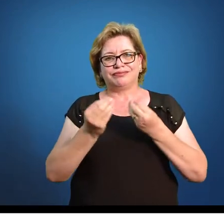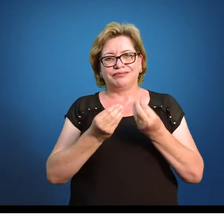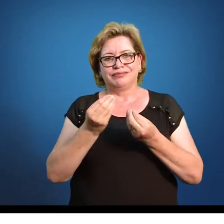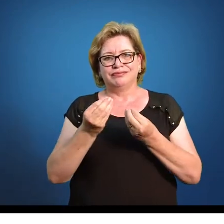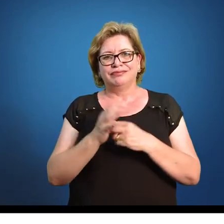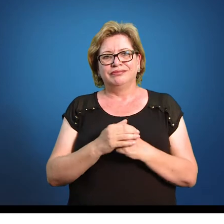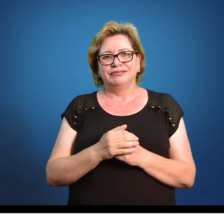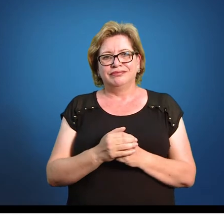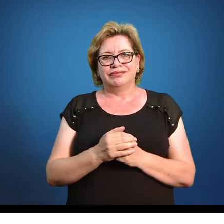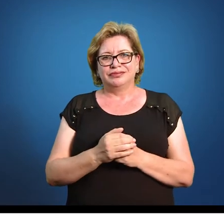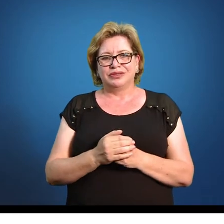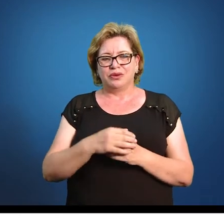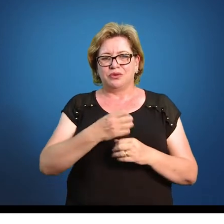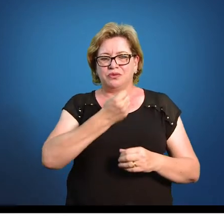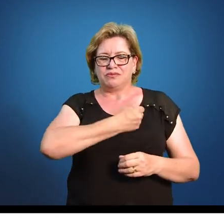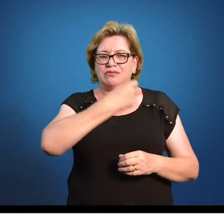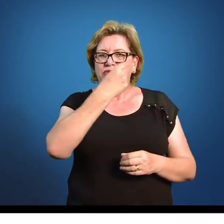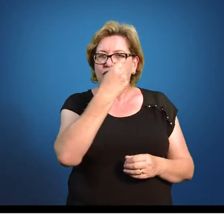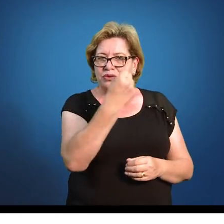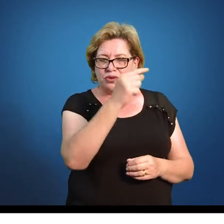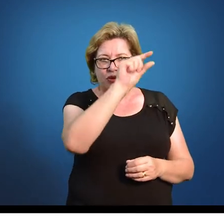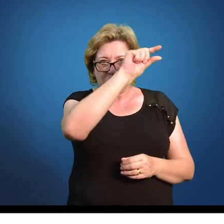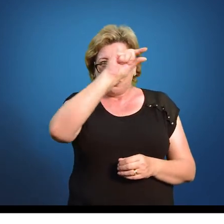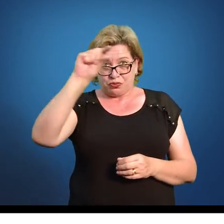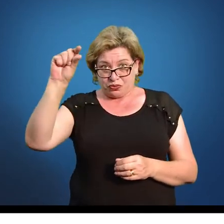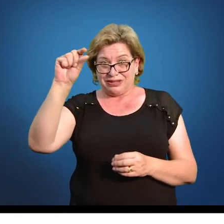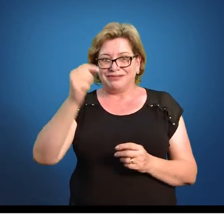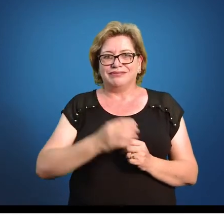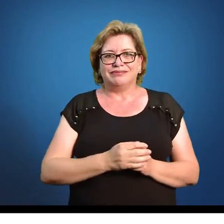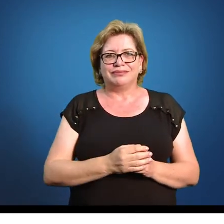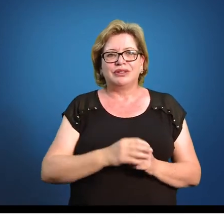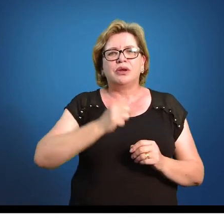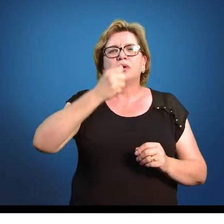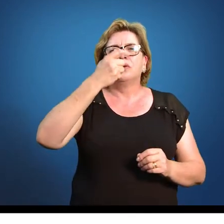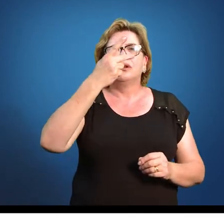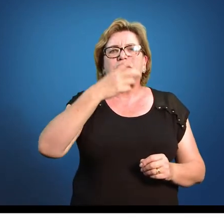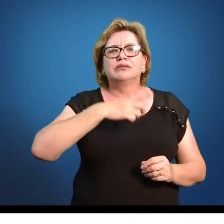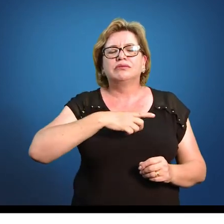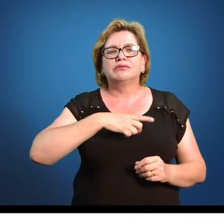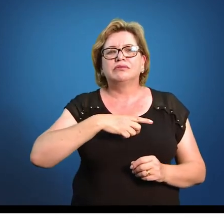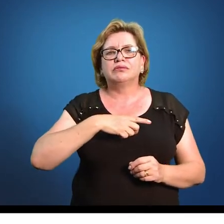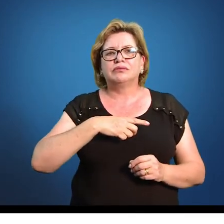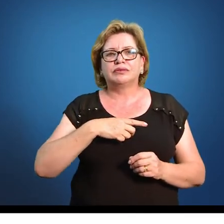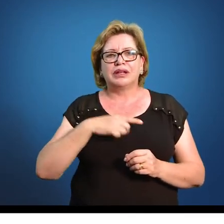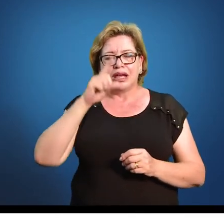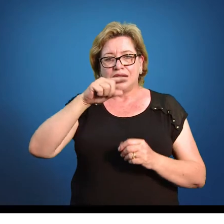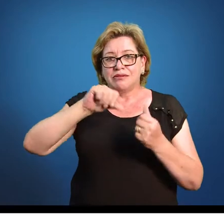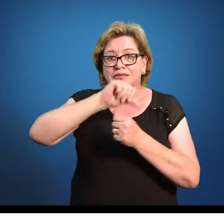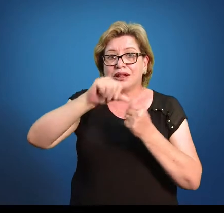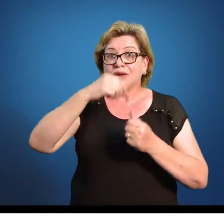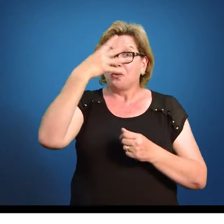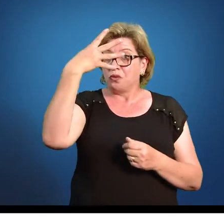número 1, que é a referência da primeira linha. Qual é o número que a gente quer converter? O 4.